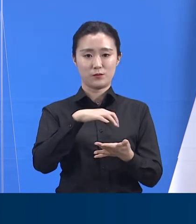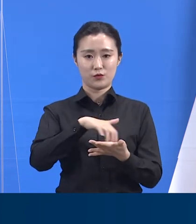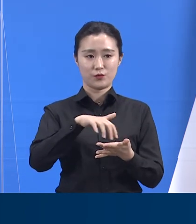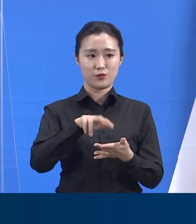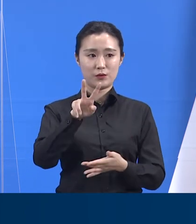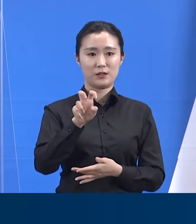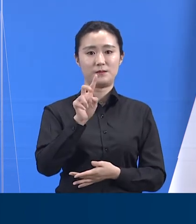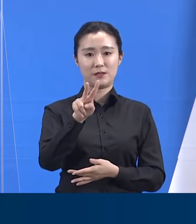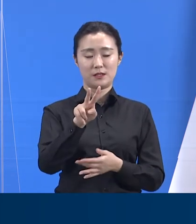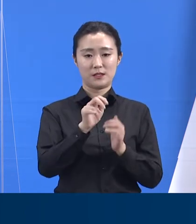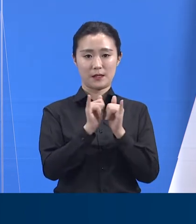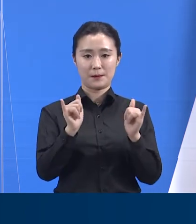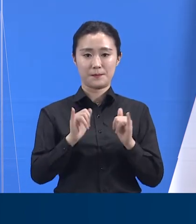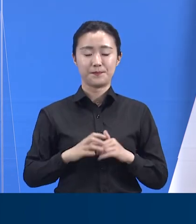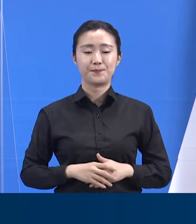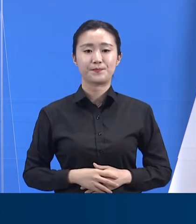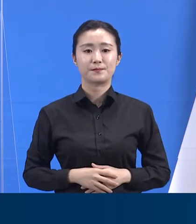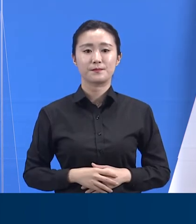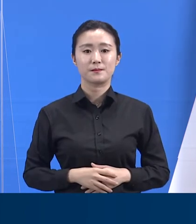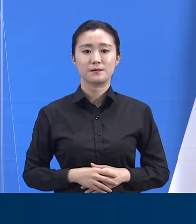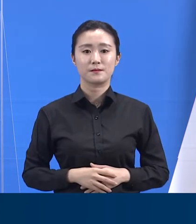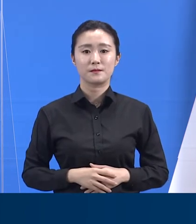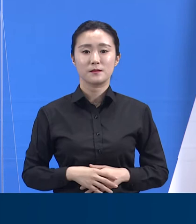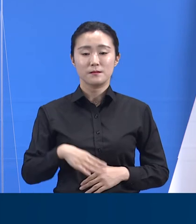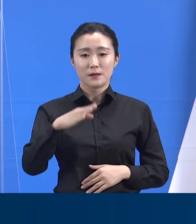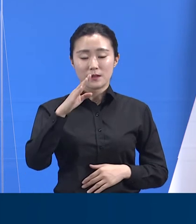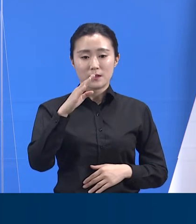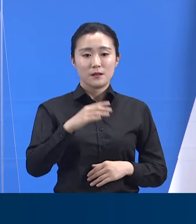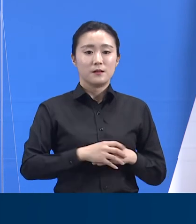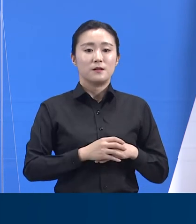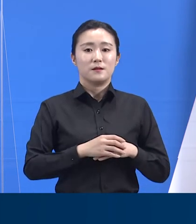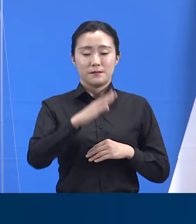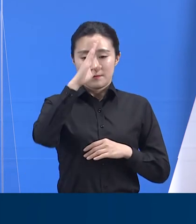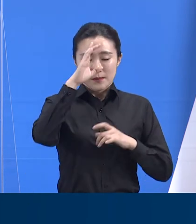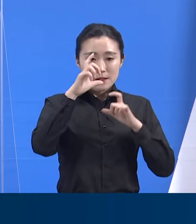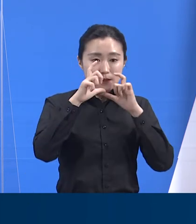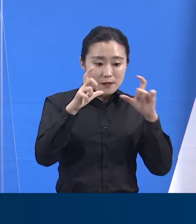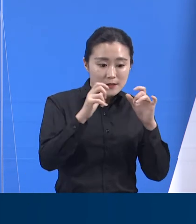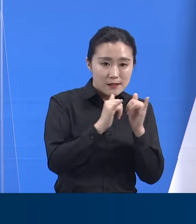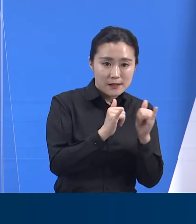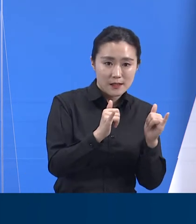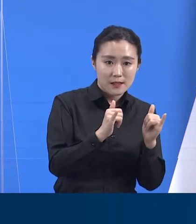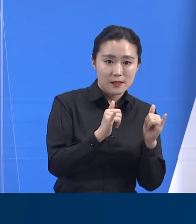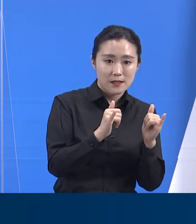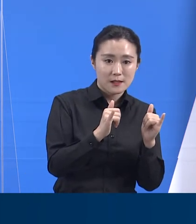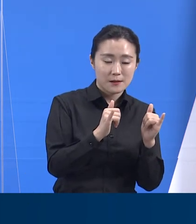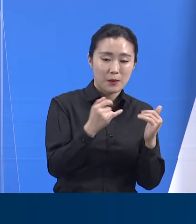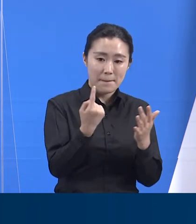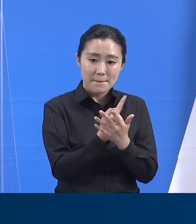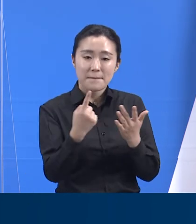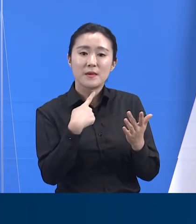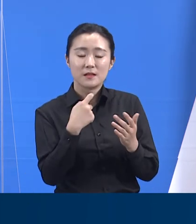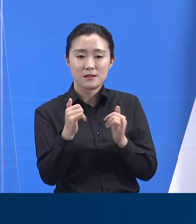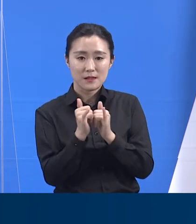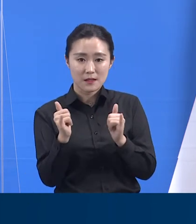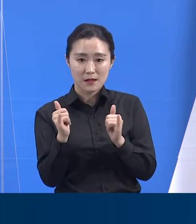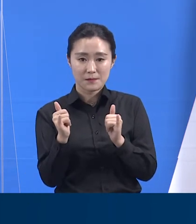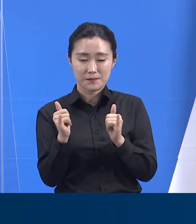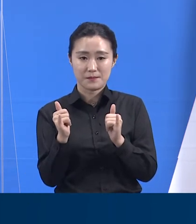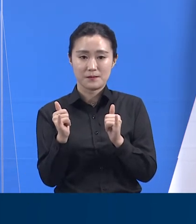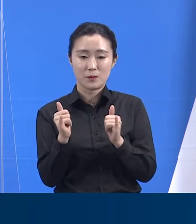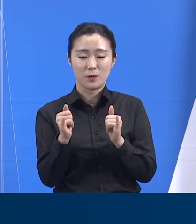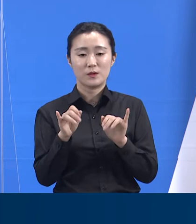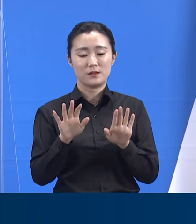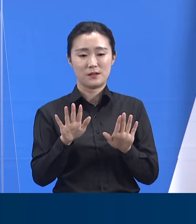접촉자 분류를 통해 70명은 자가격리, 299명은 능동 감시, 356명은 수동